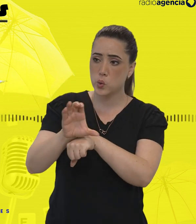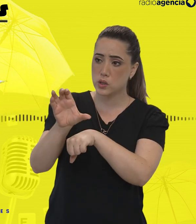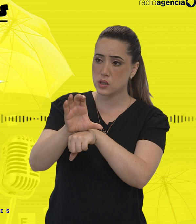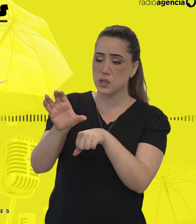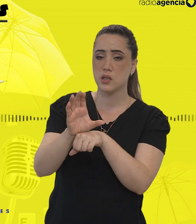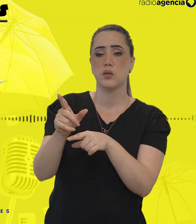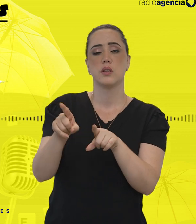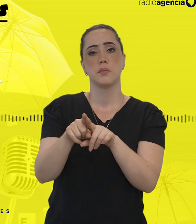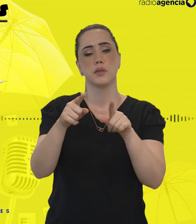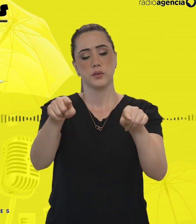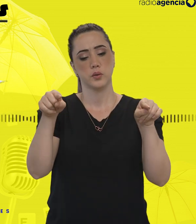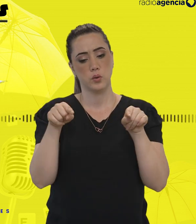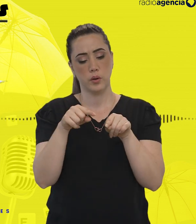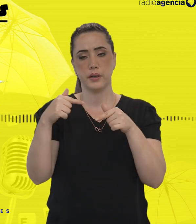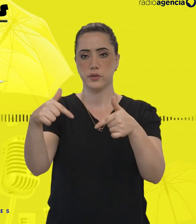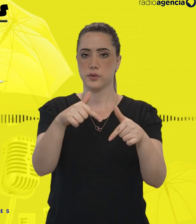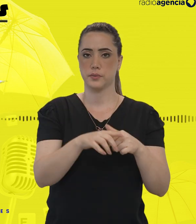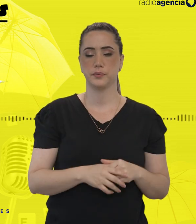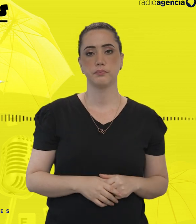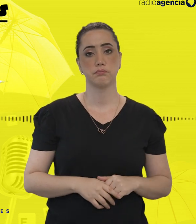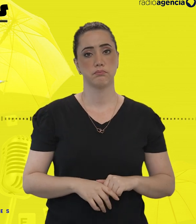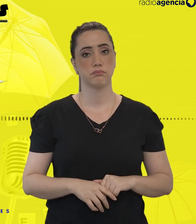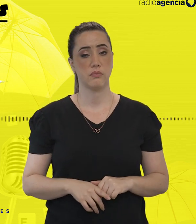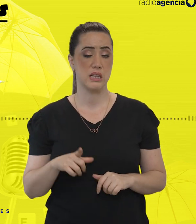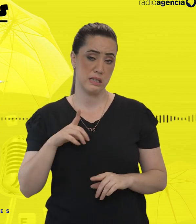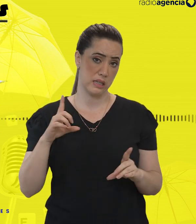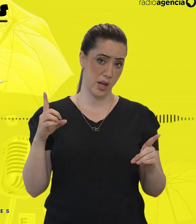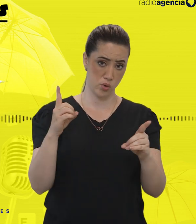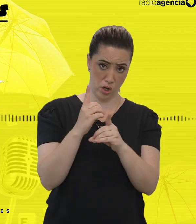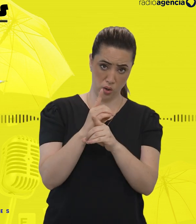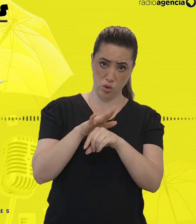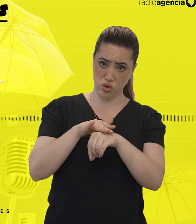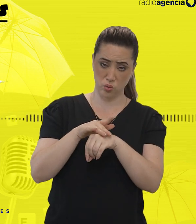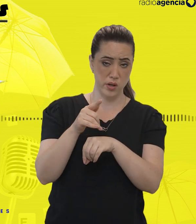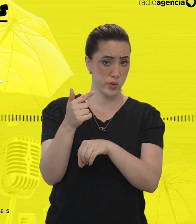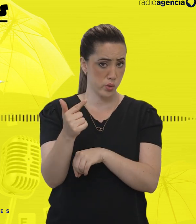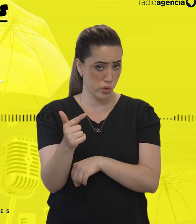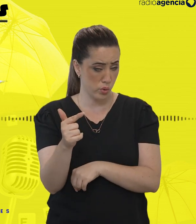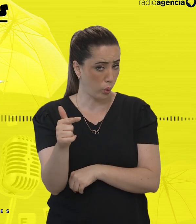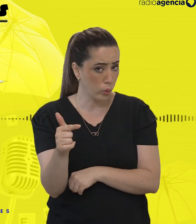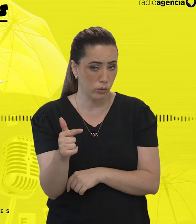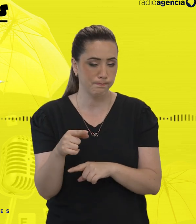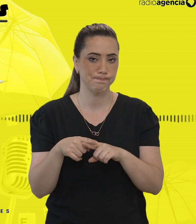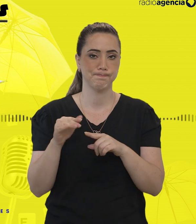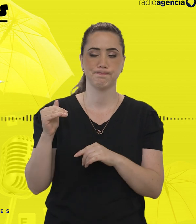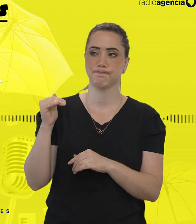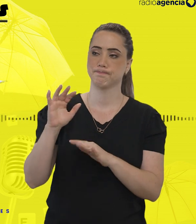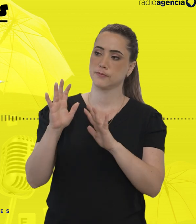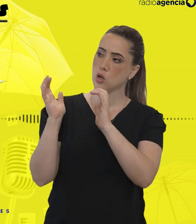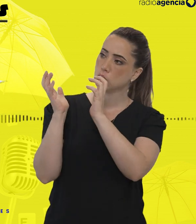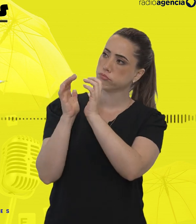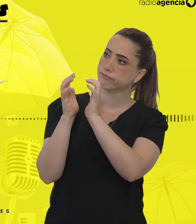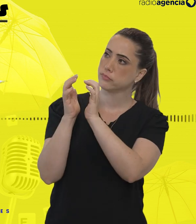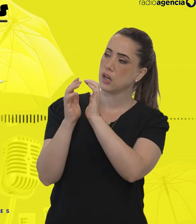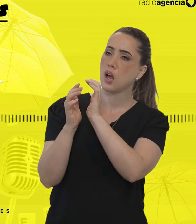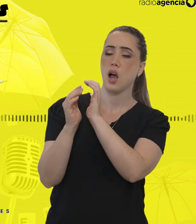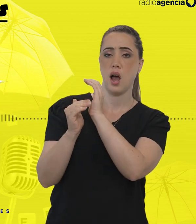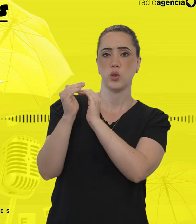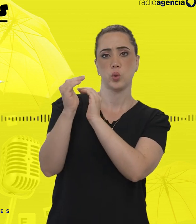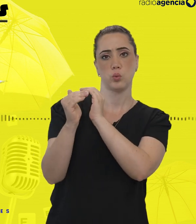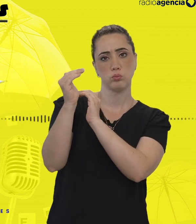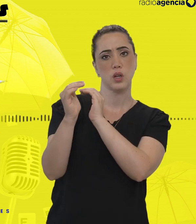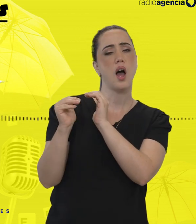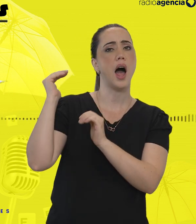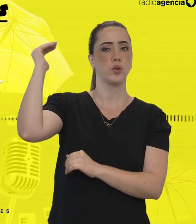nos espaços laborais. Com o seu diagnóstico para chamar de seu, neurodivergentes adultos costumam criar estratégias para